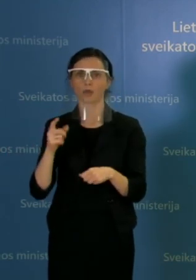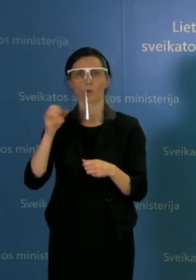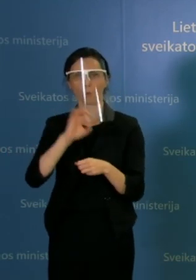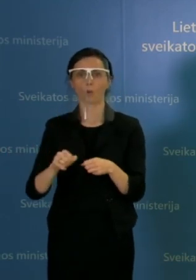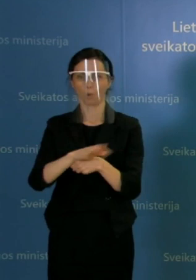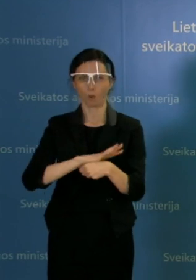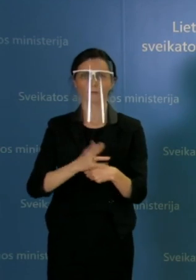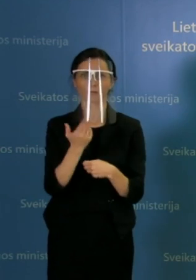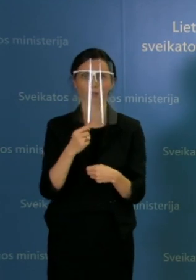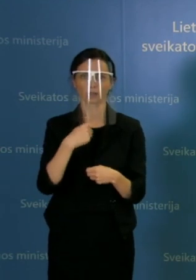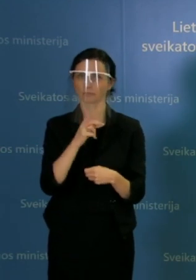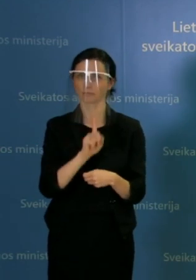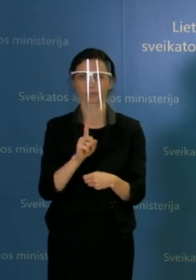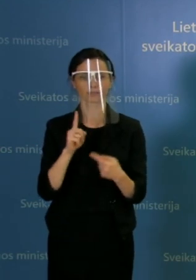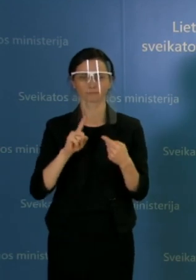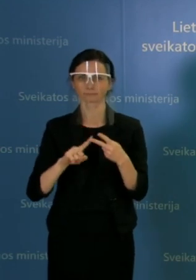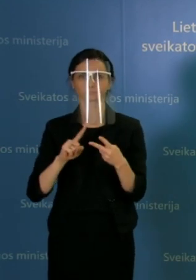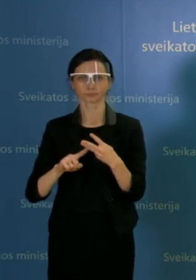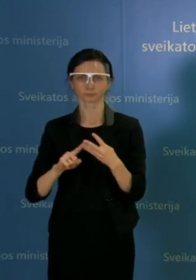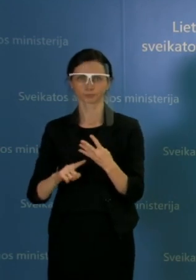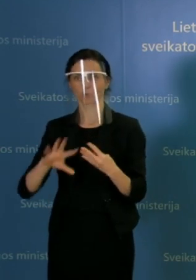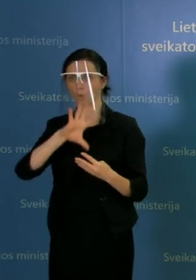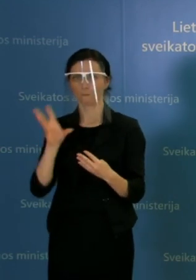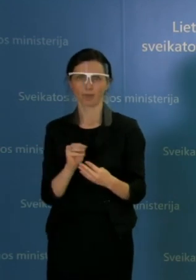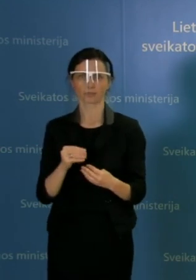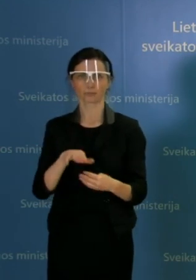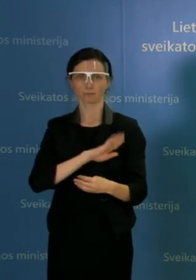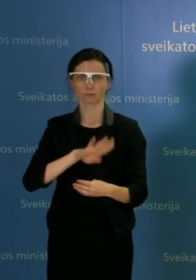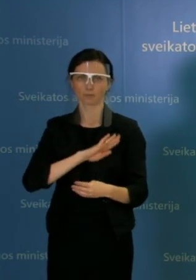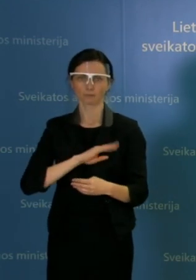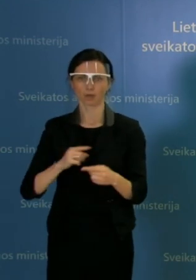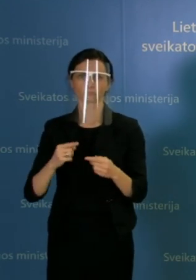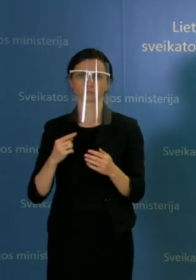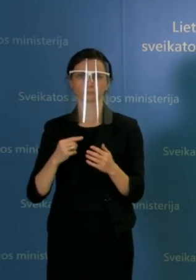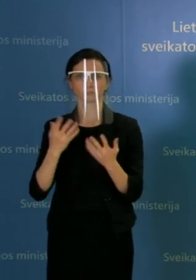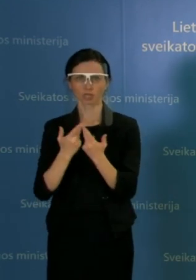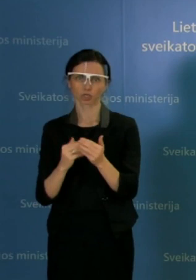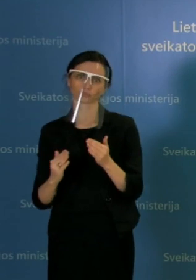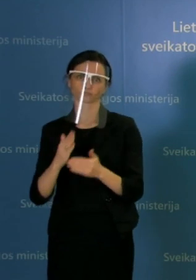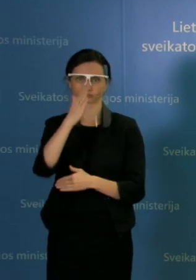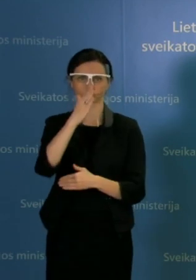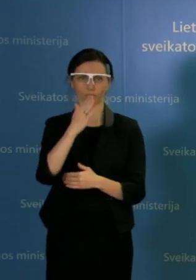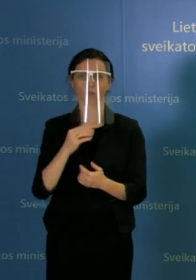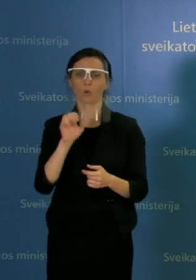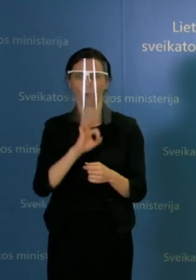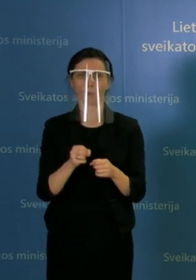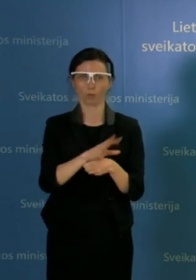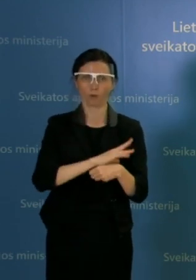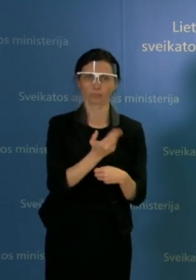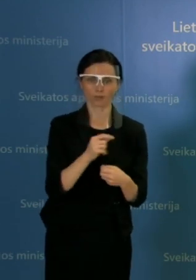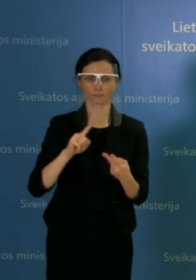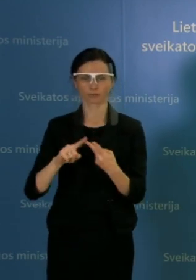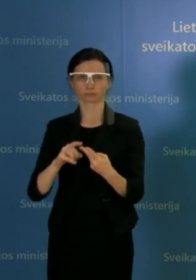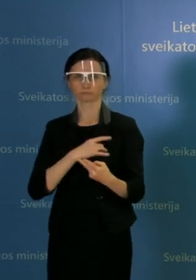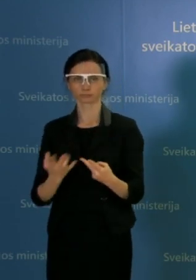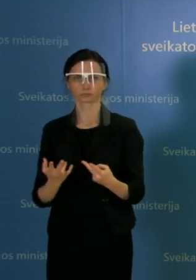kalbama apie bendrą mirtingumo augimą. Tai yra ne tik tai COVID-inės mirtis, bet ir mirtis nuo širdies